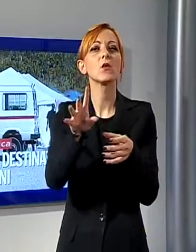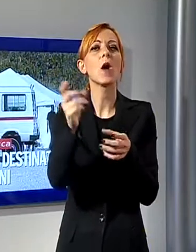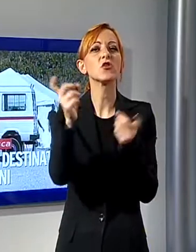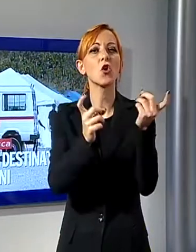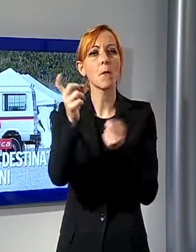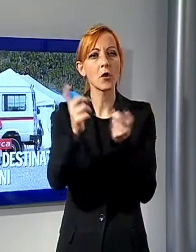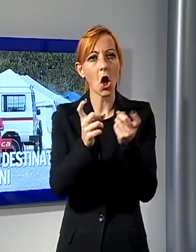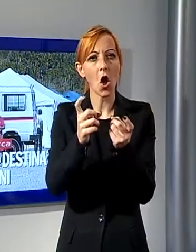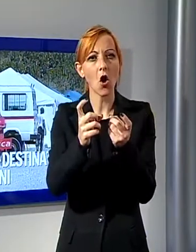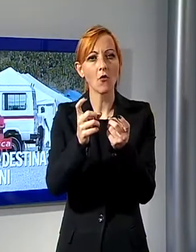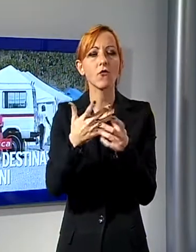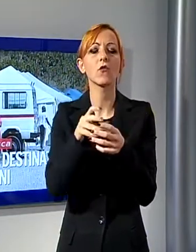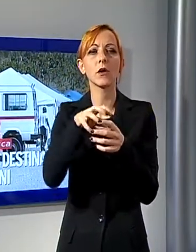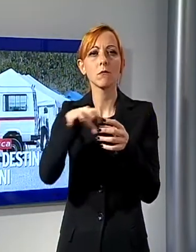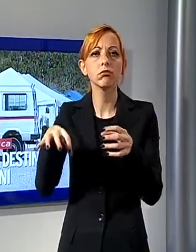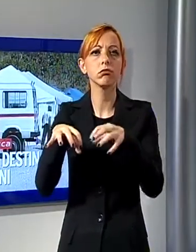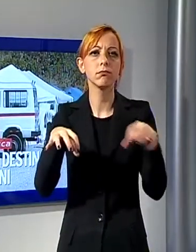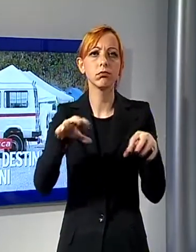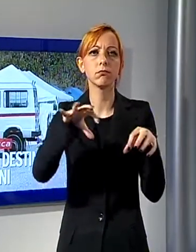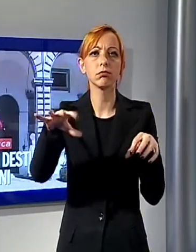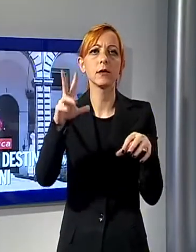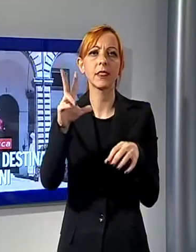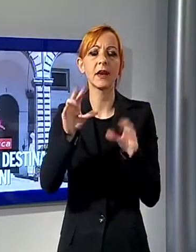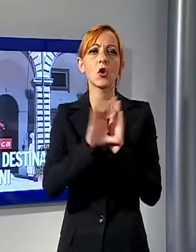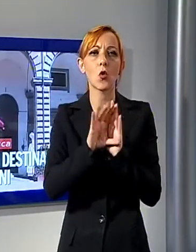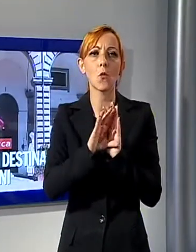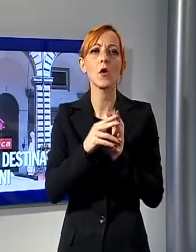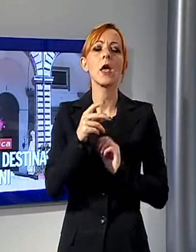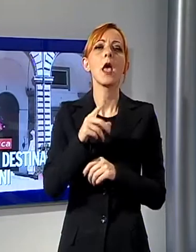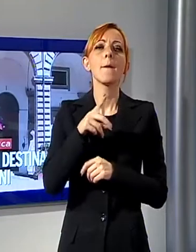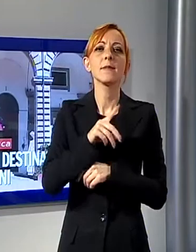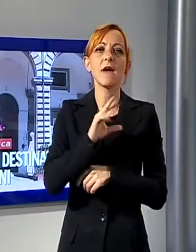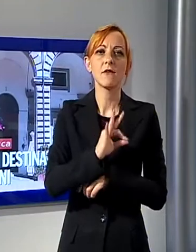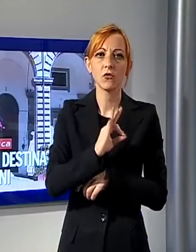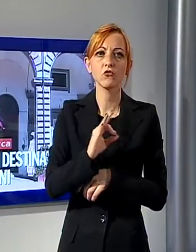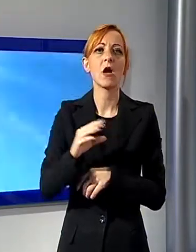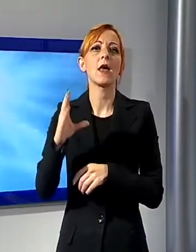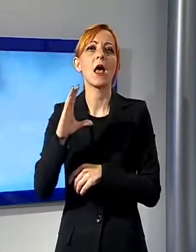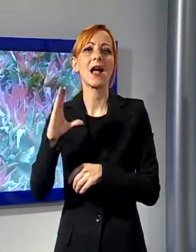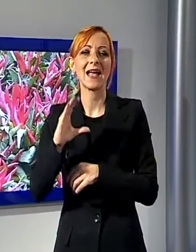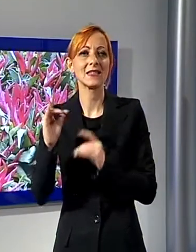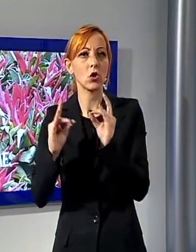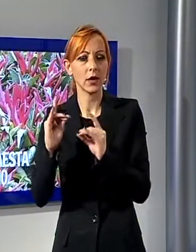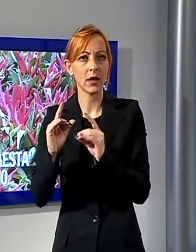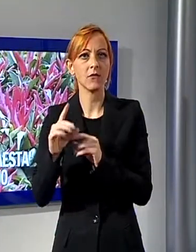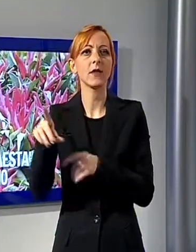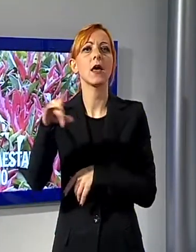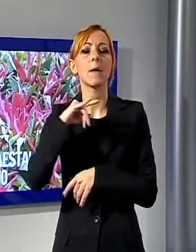destinati a Pieve Fosciana, 6 a Castiglione Garfagnana, 6 a Porcari. Ecco Sua Maestà il